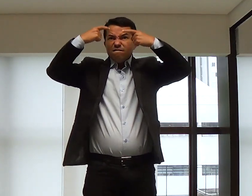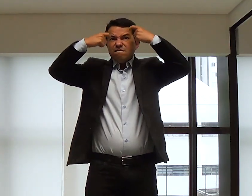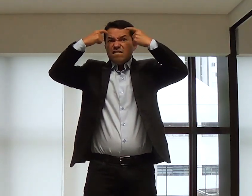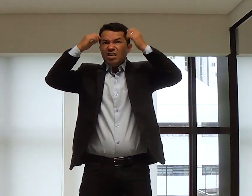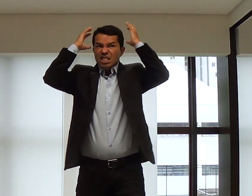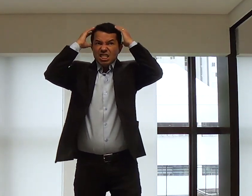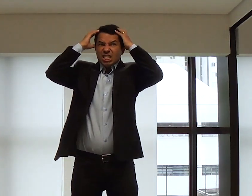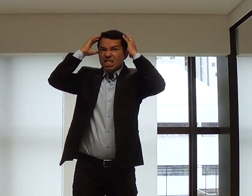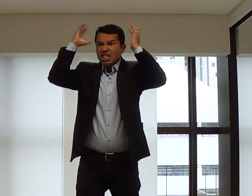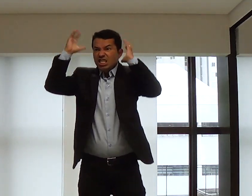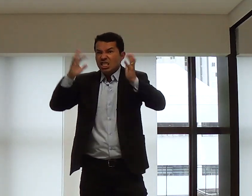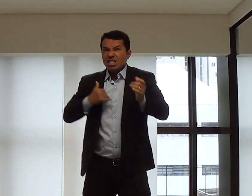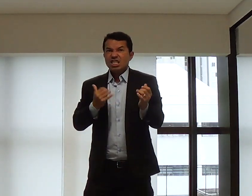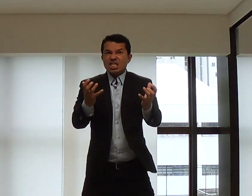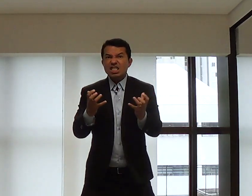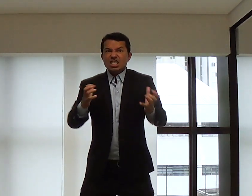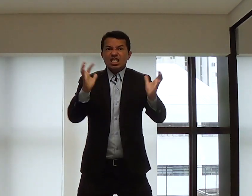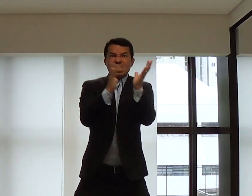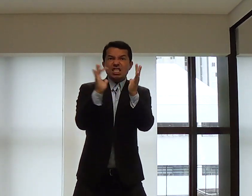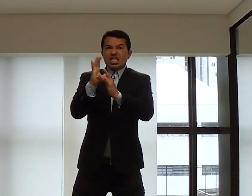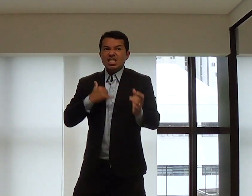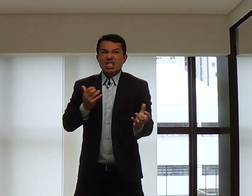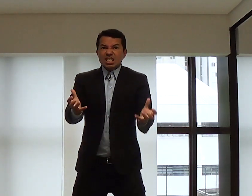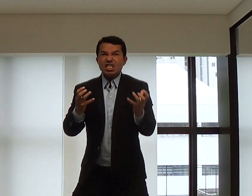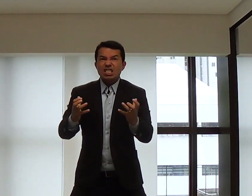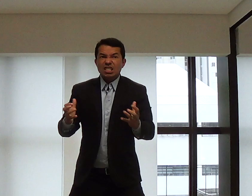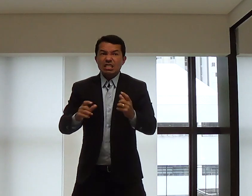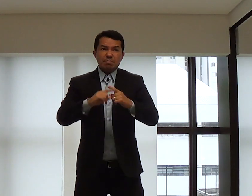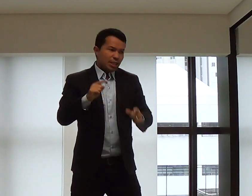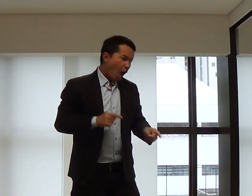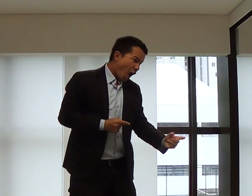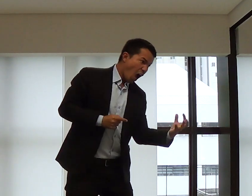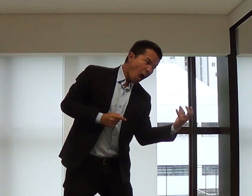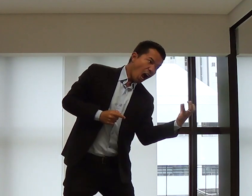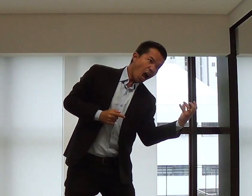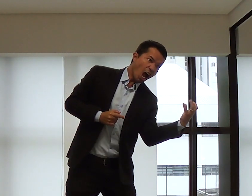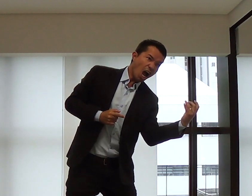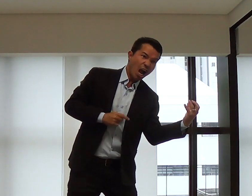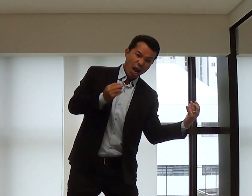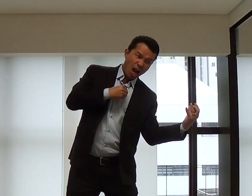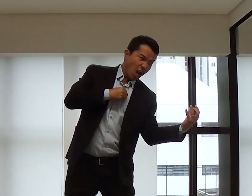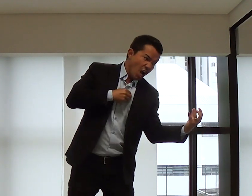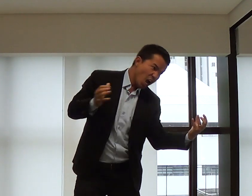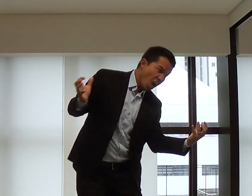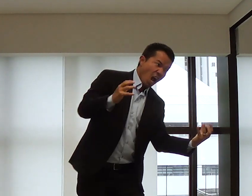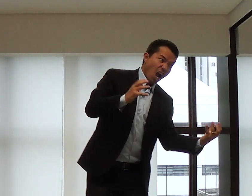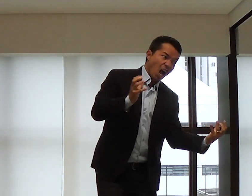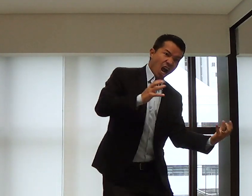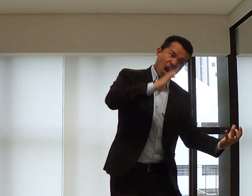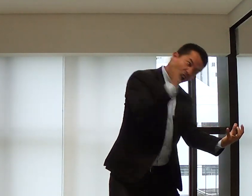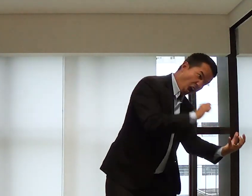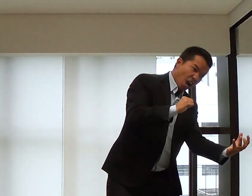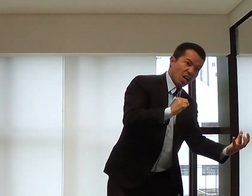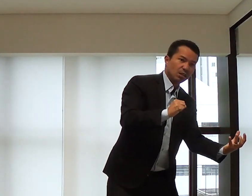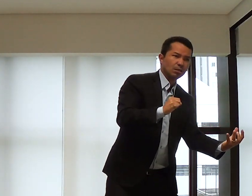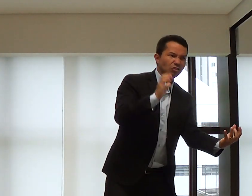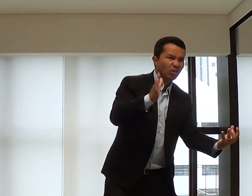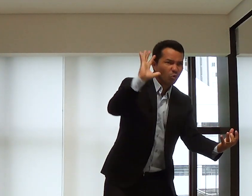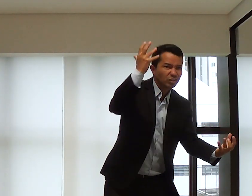viveu uma guerra interior? Um conflito dentro de você, um conflito na sua alma? E, às vezes, parece que você pensa,